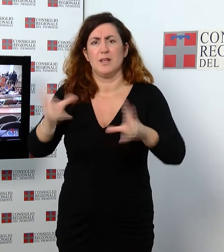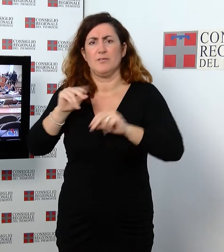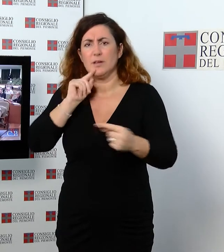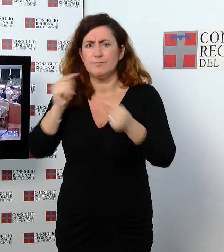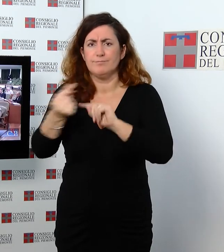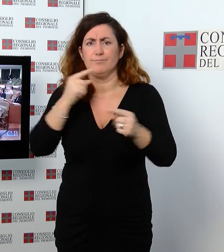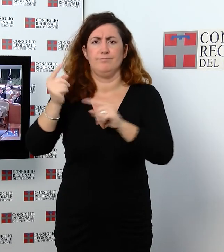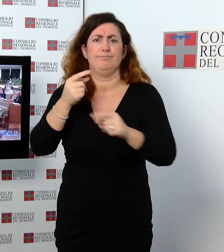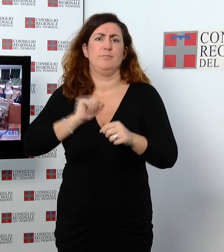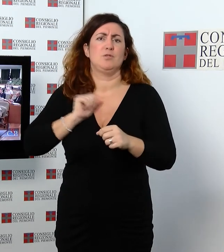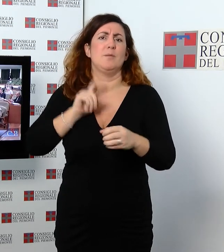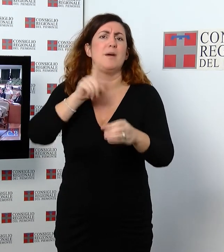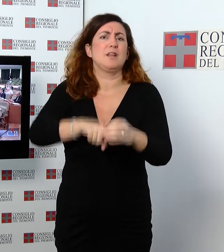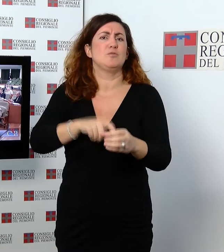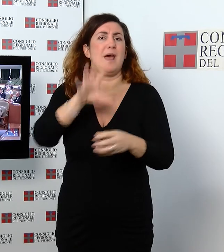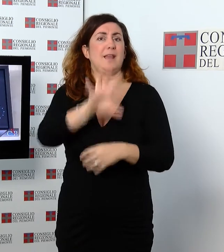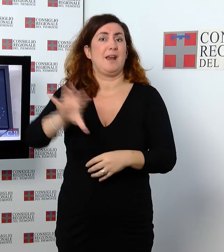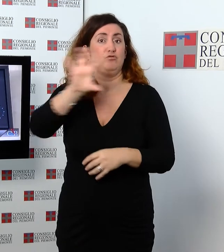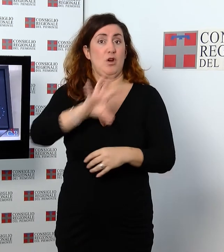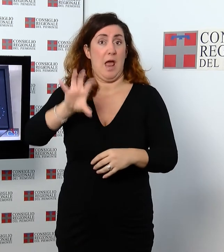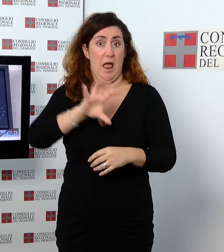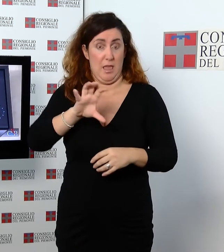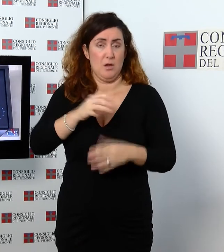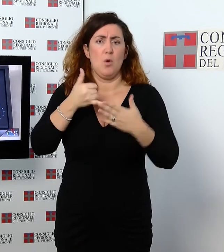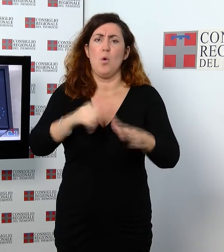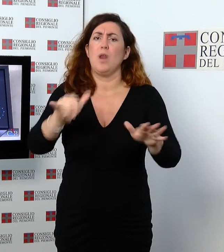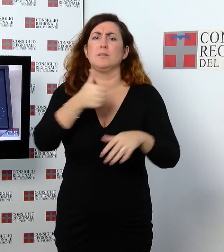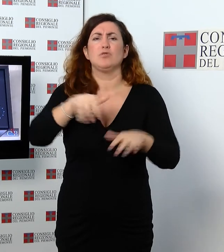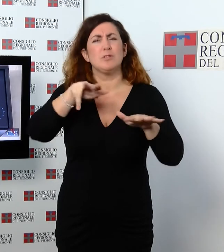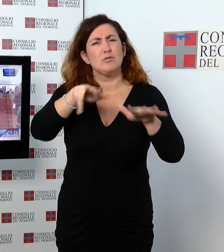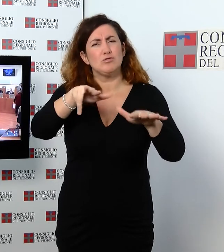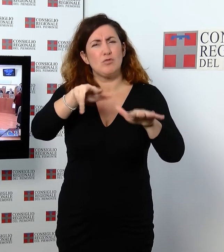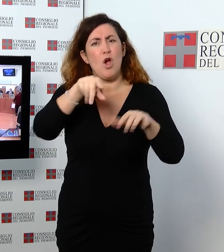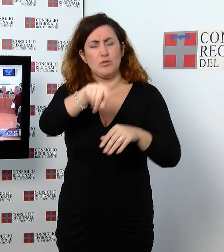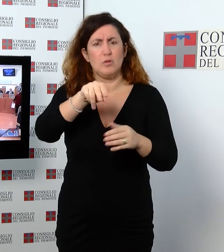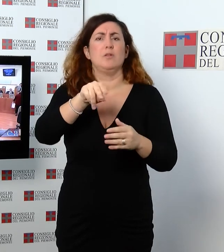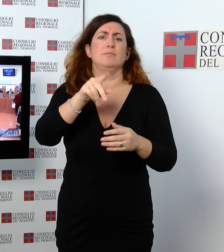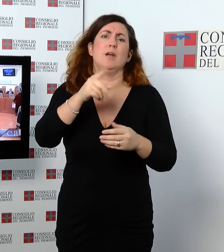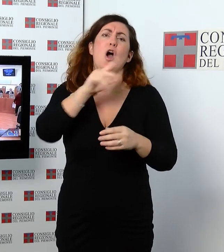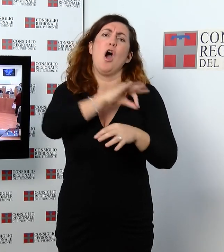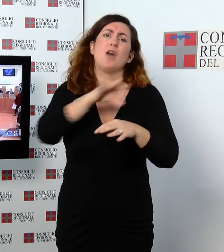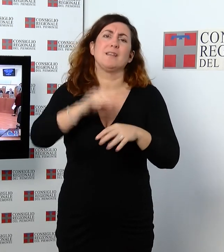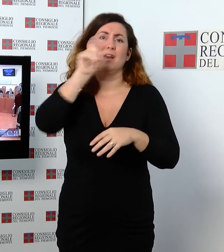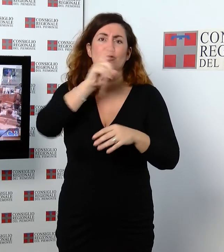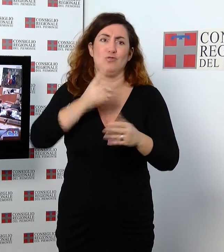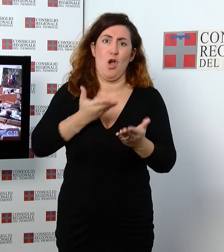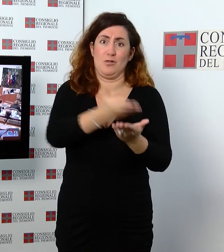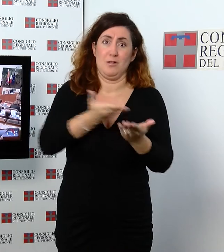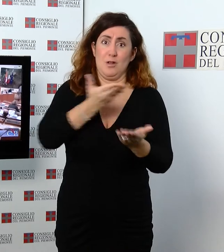delle partecipate regionali. In chiusura, sul servizio 118, sono stati votati e respinti due ordini del giorno delle opposizioni e